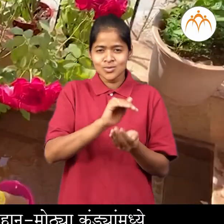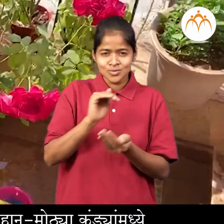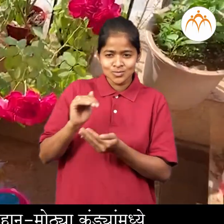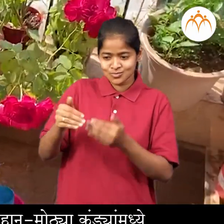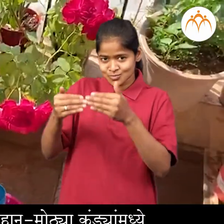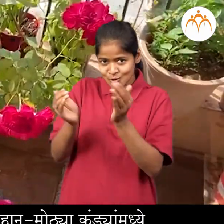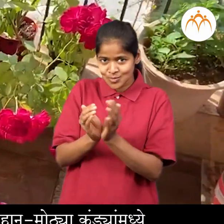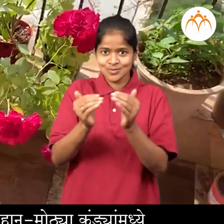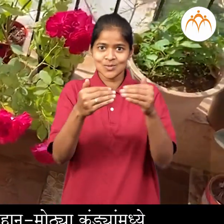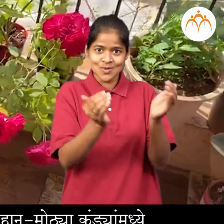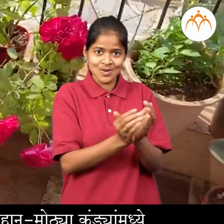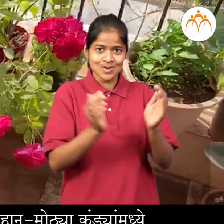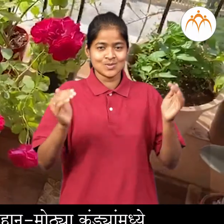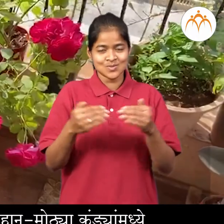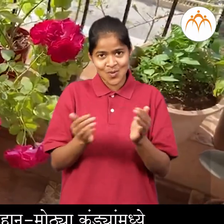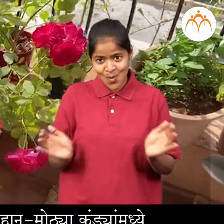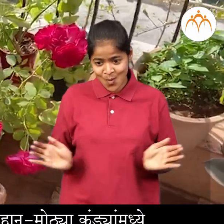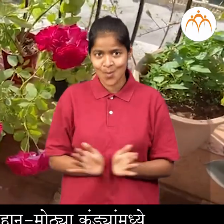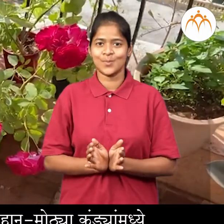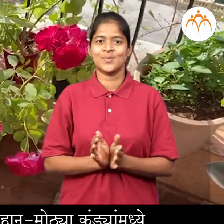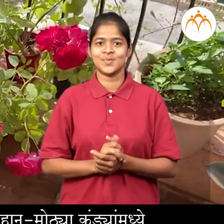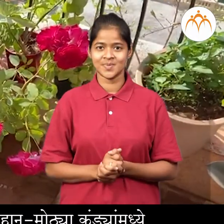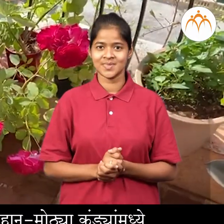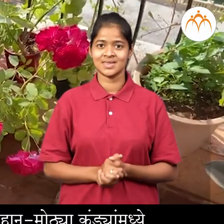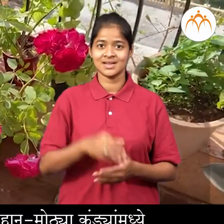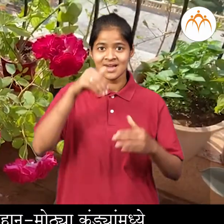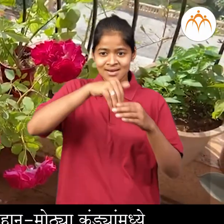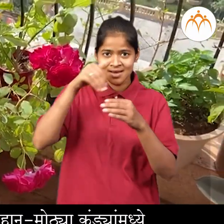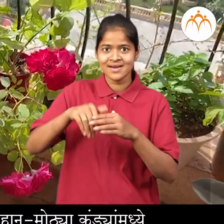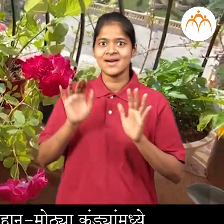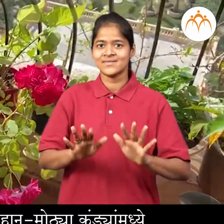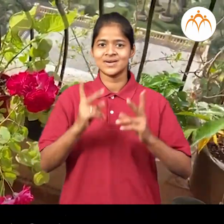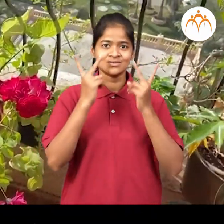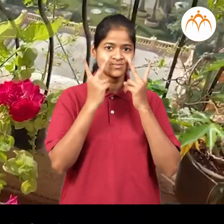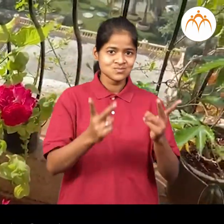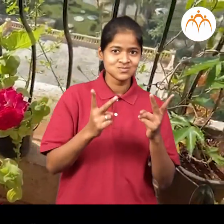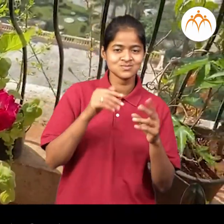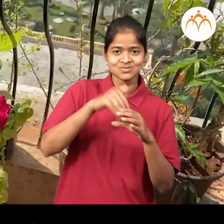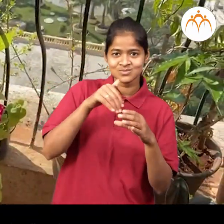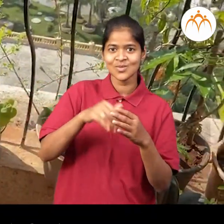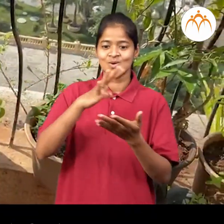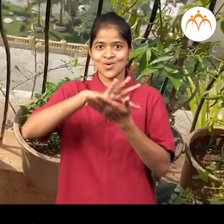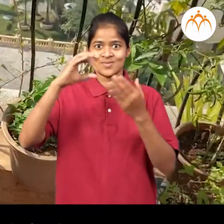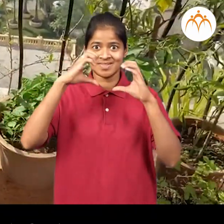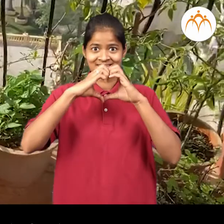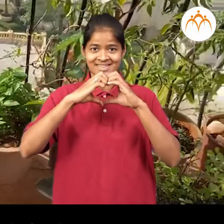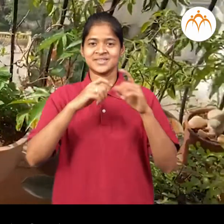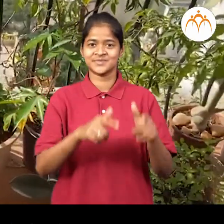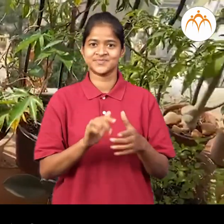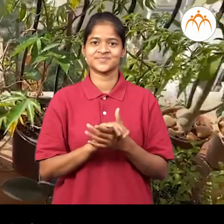बागेतील सगली जाड़े लहान मोठ्या कुंड्यान मधे लावलेल दीश्ताई या कुंडीत मनी प्लान दीश्ताई बगा